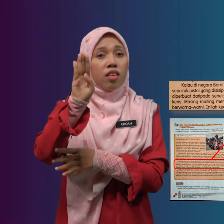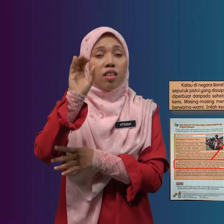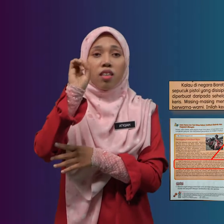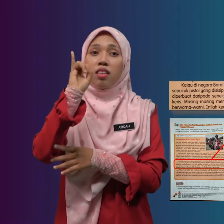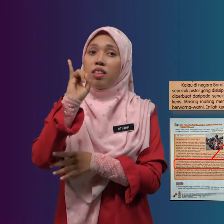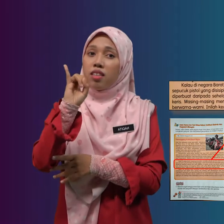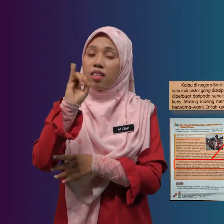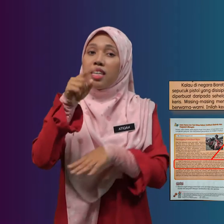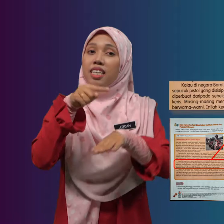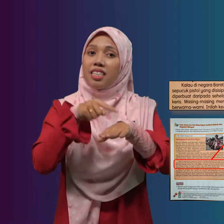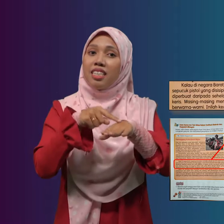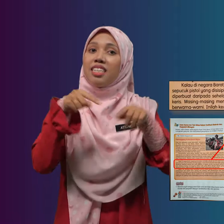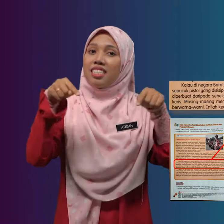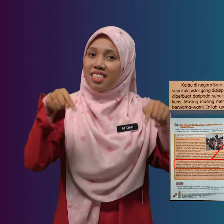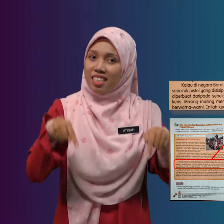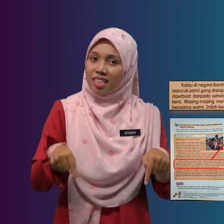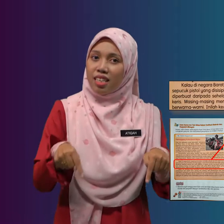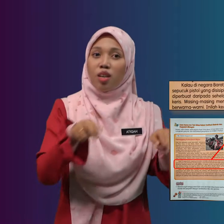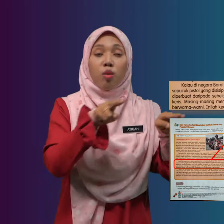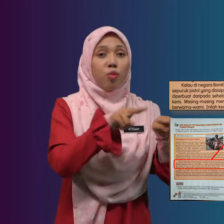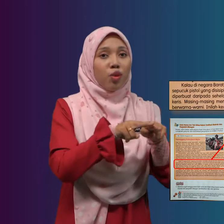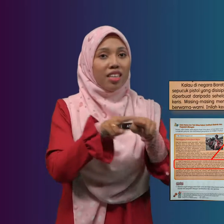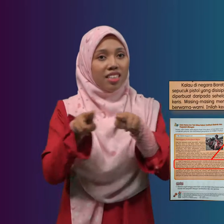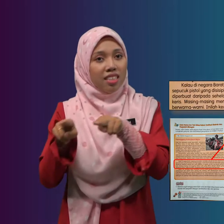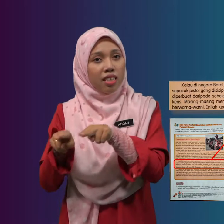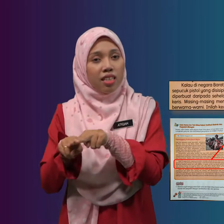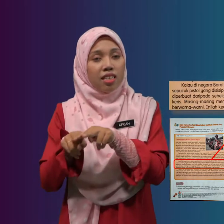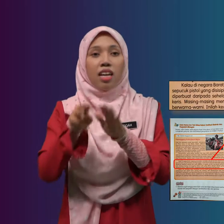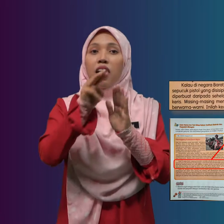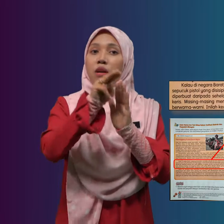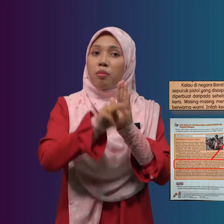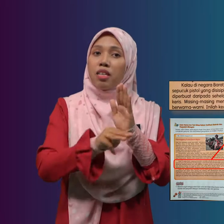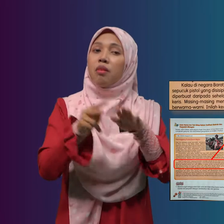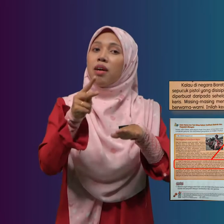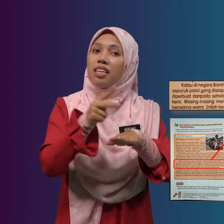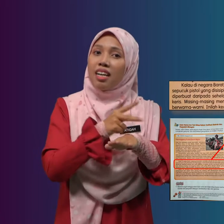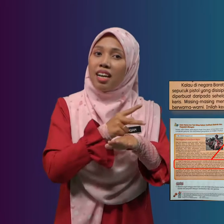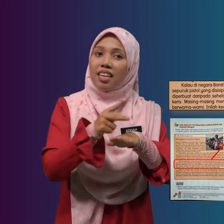Di Sini Pula Memakai